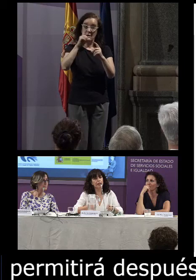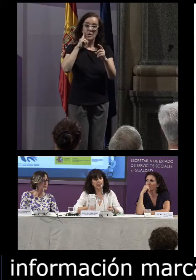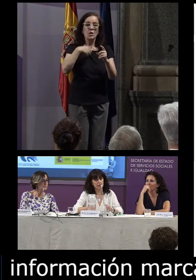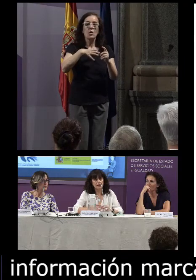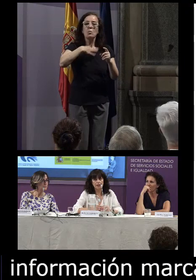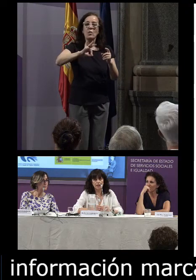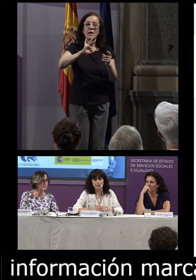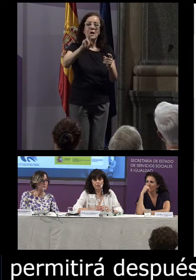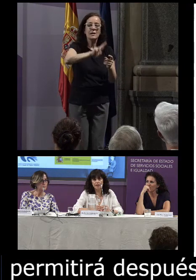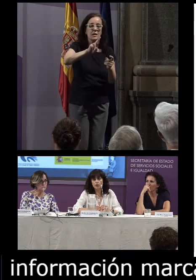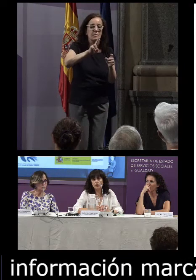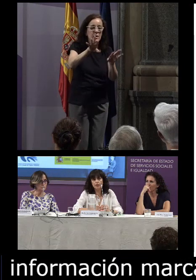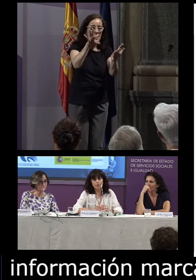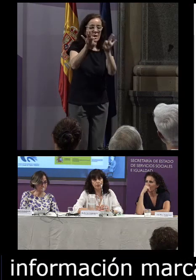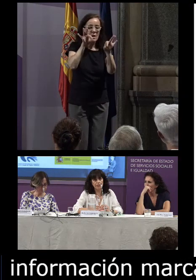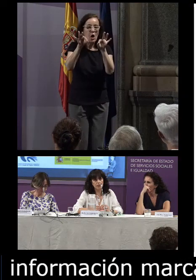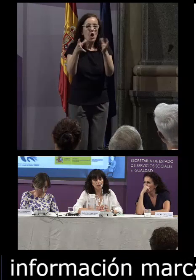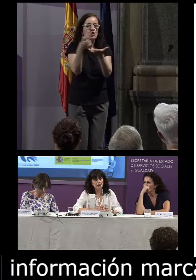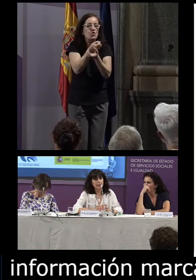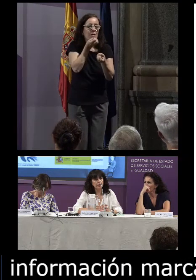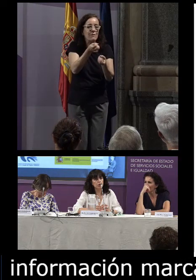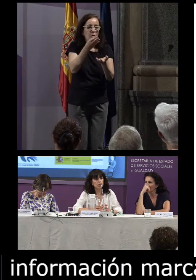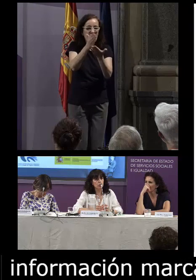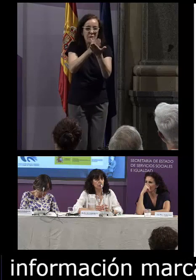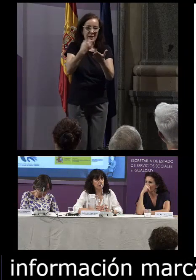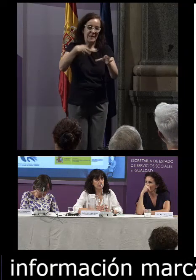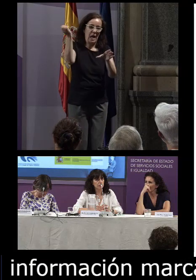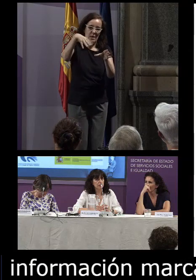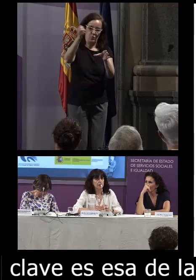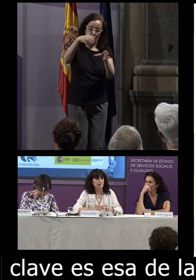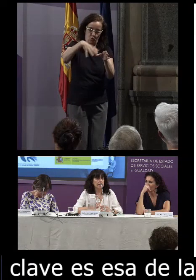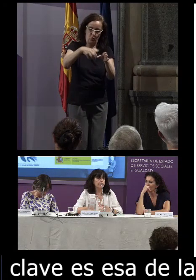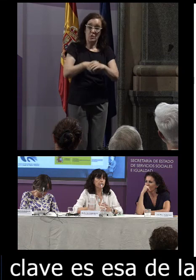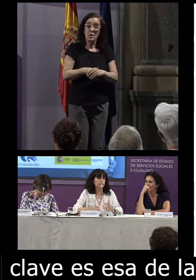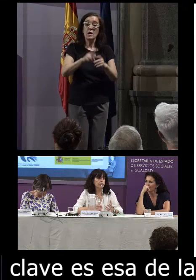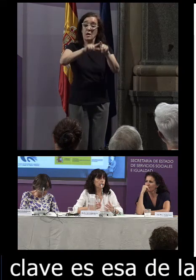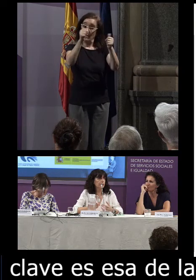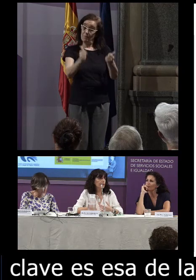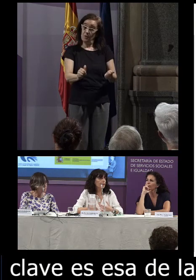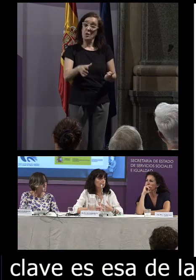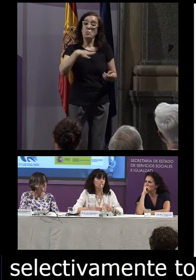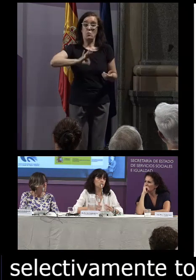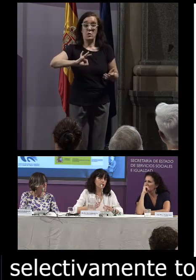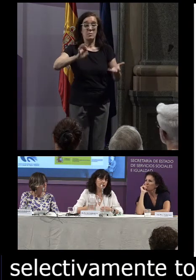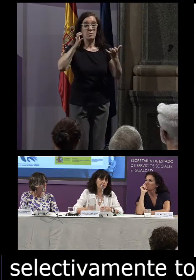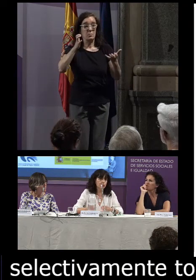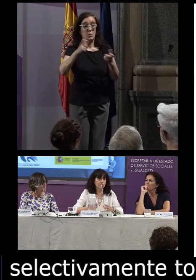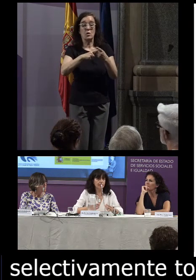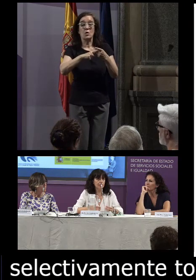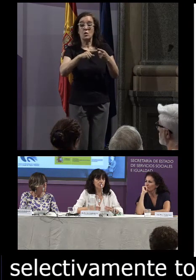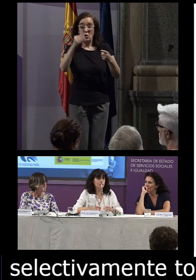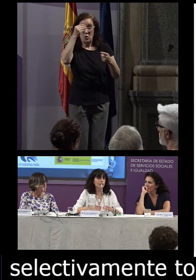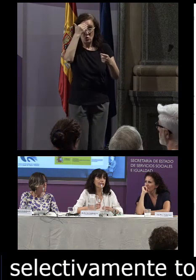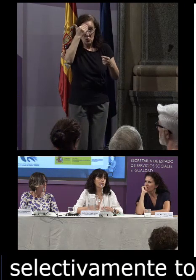recuperar selectivamente toda la información que hemos introducido y de esa forma podemos obtener los sustantivos